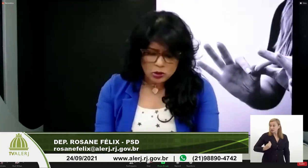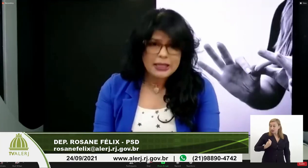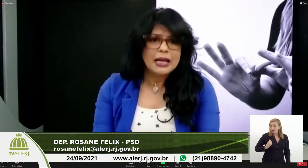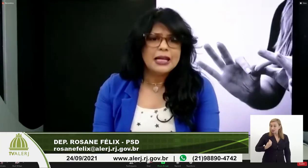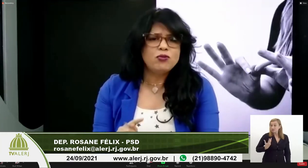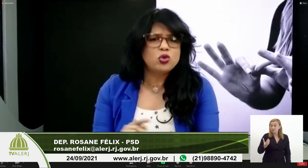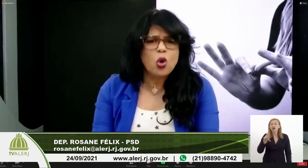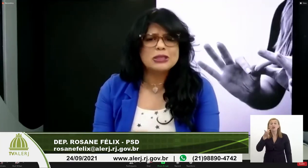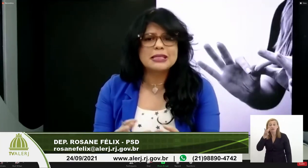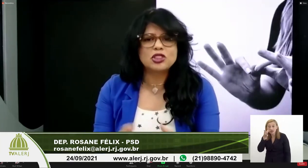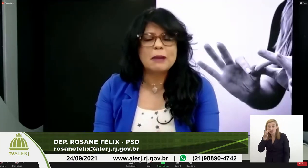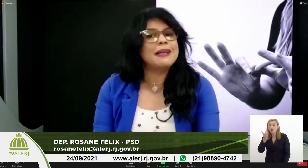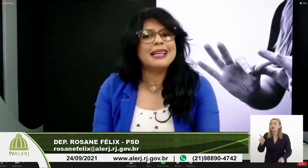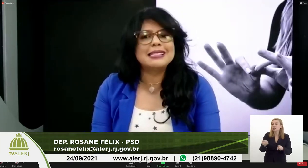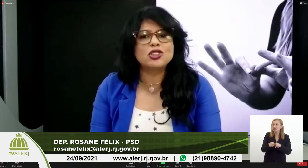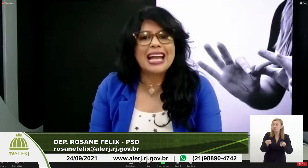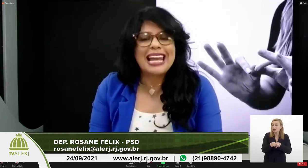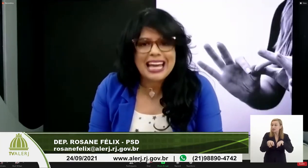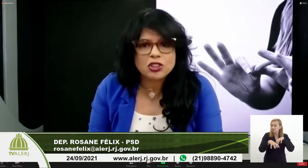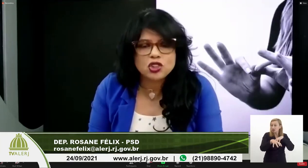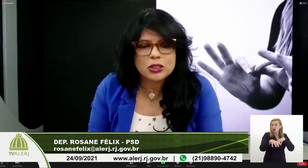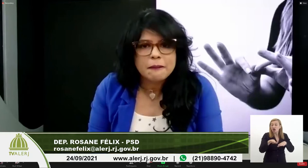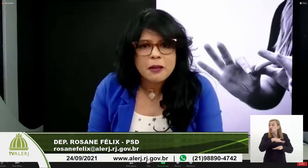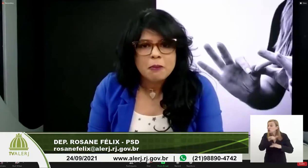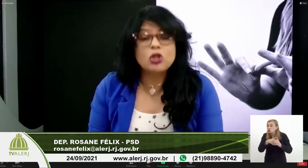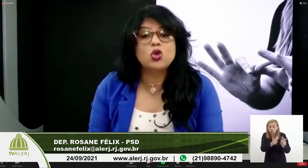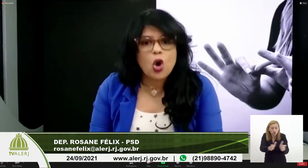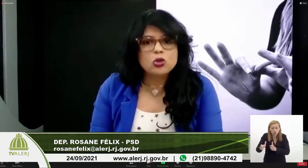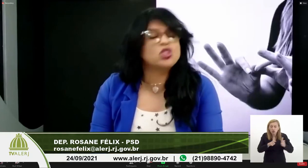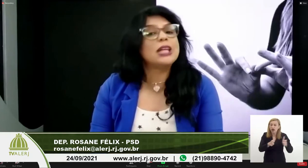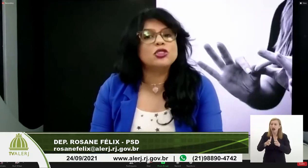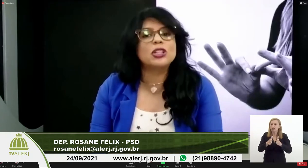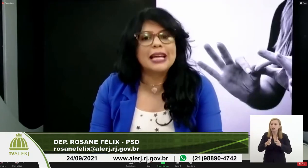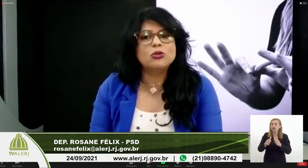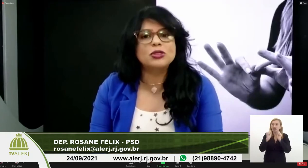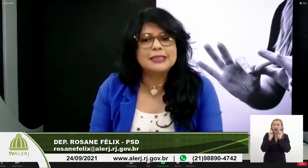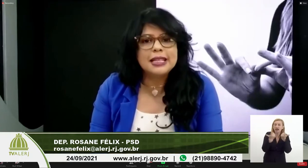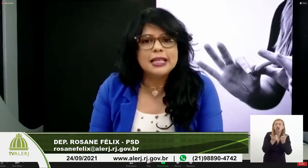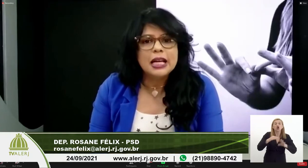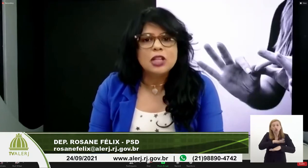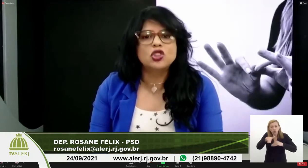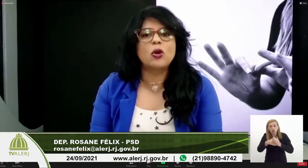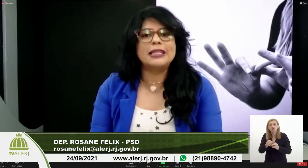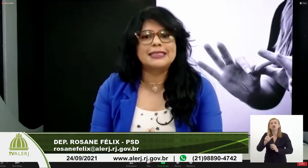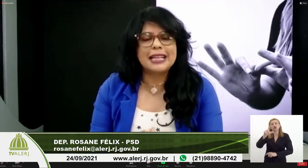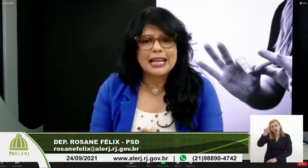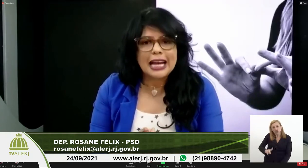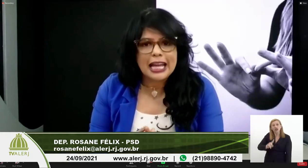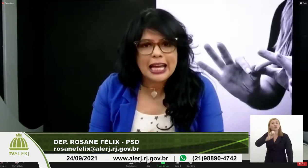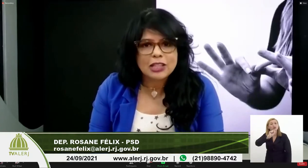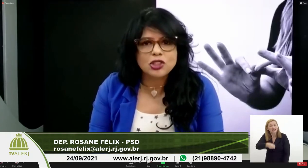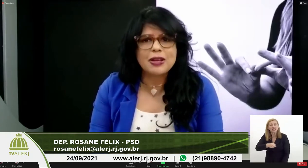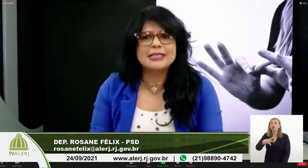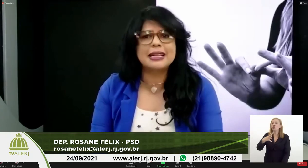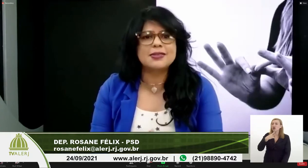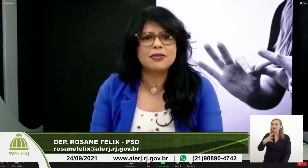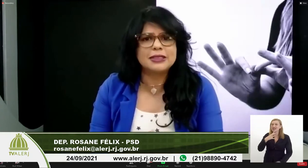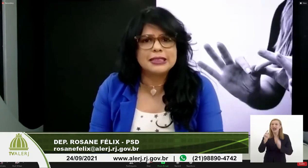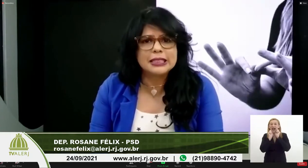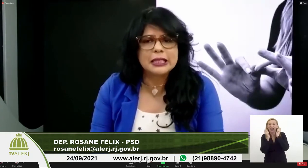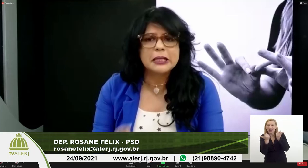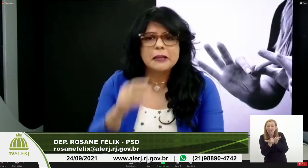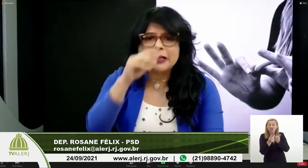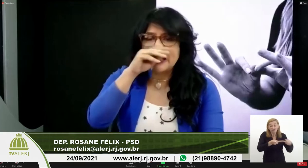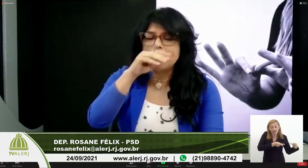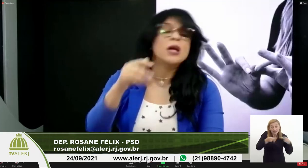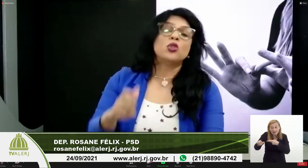acompanhando aí todas as dependências da LERJ, que todos têm direito, sim, de conhecer a LERJ, de fazer essa